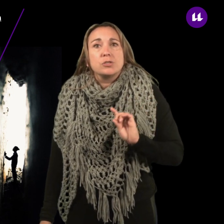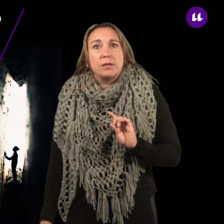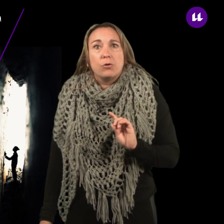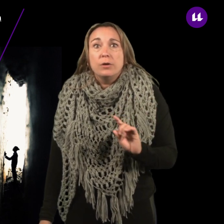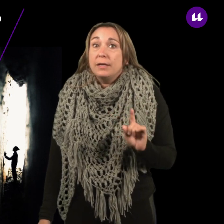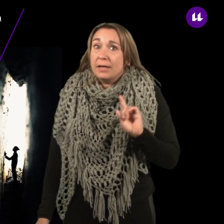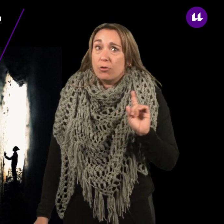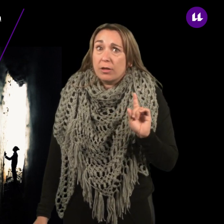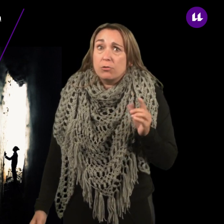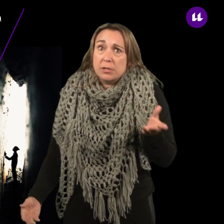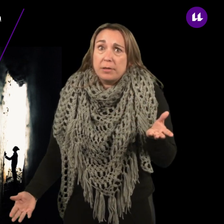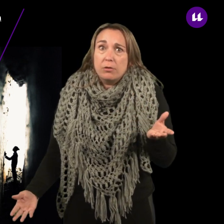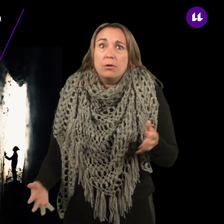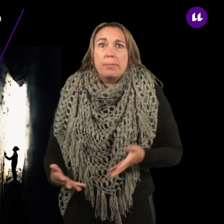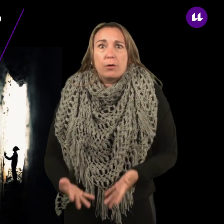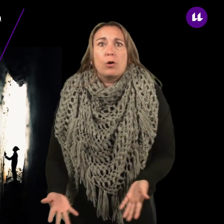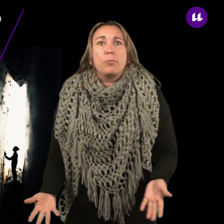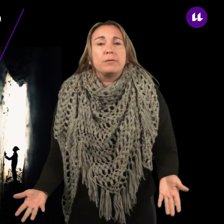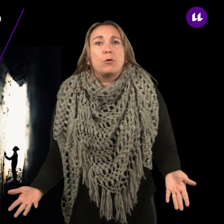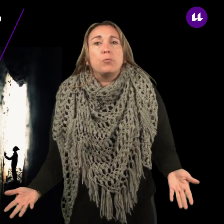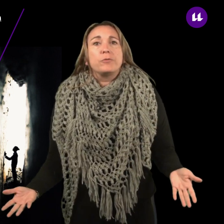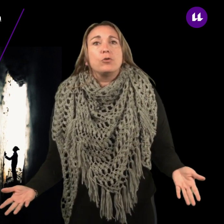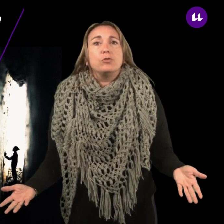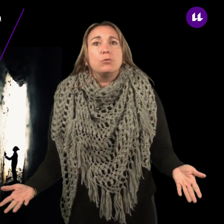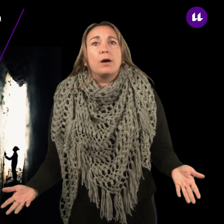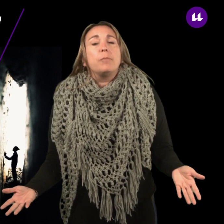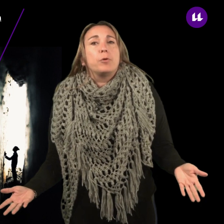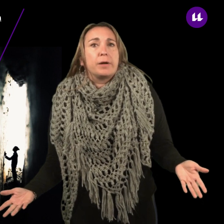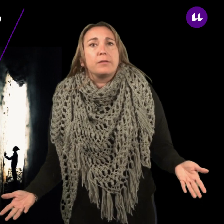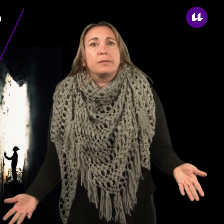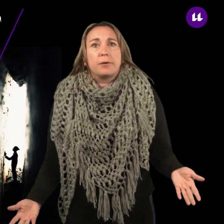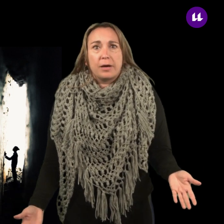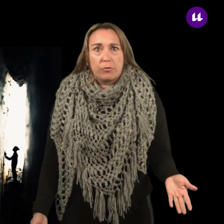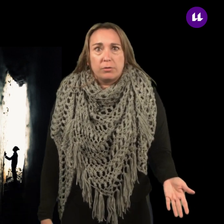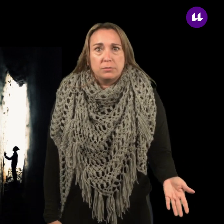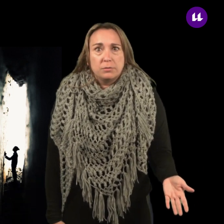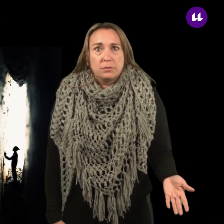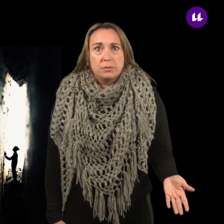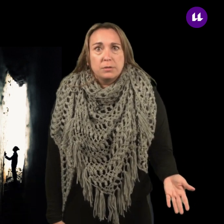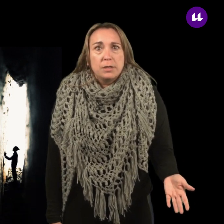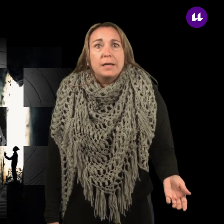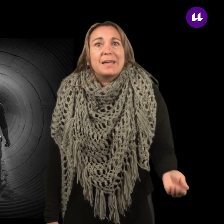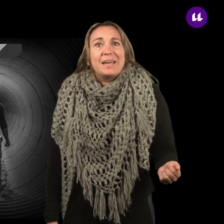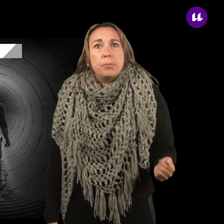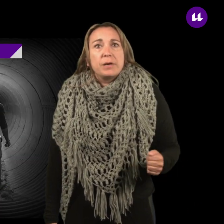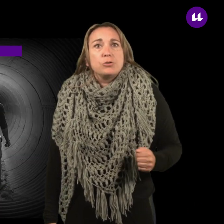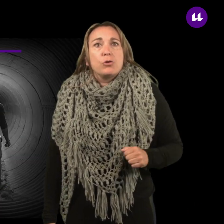oxígeno y que no está concebido para una ocupación continuada por parte del trabajador. ¿Qué espacios